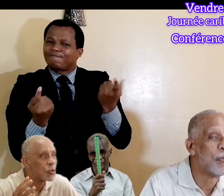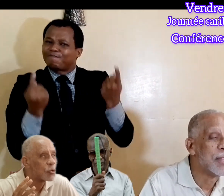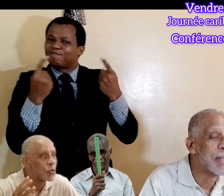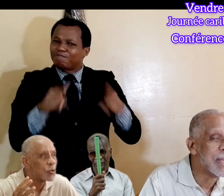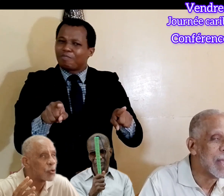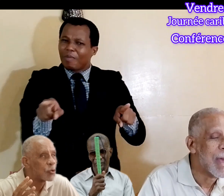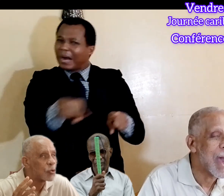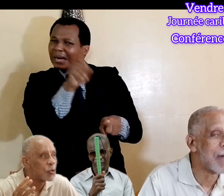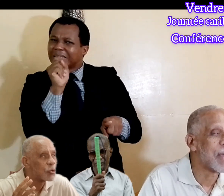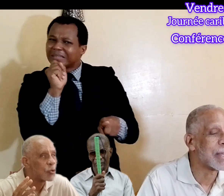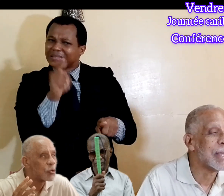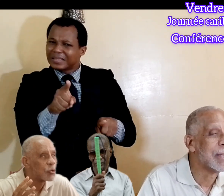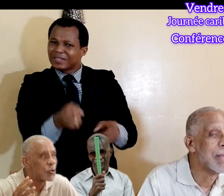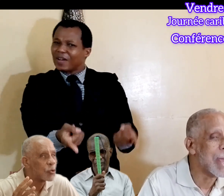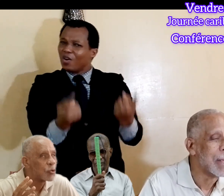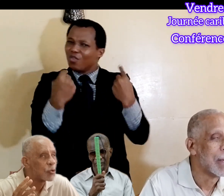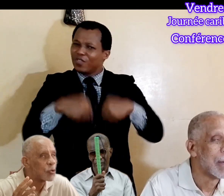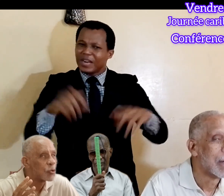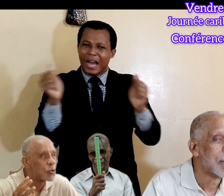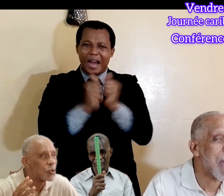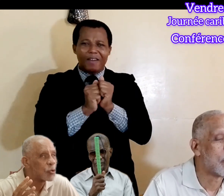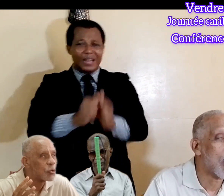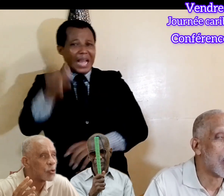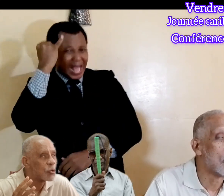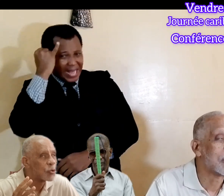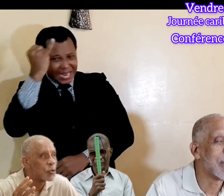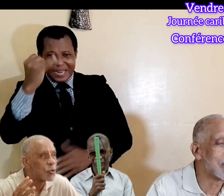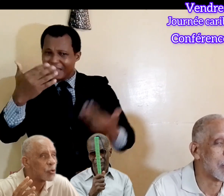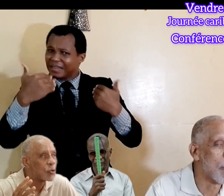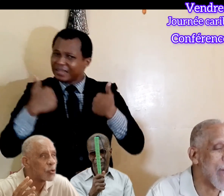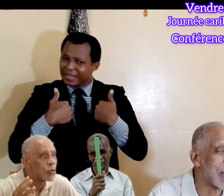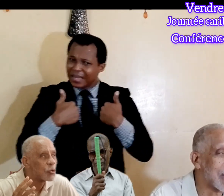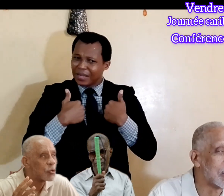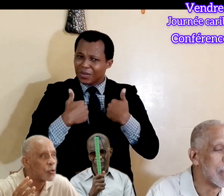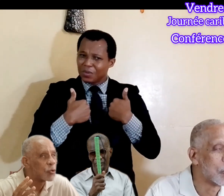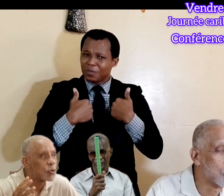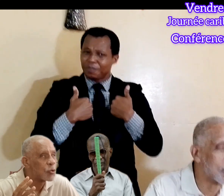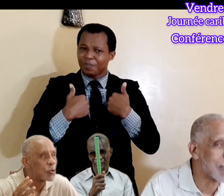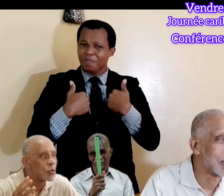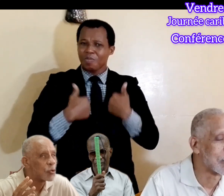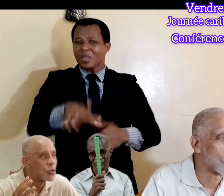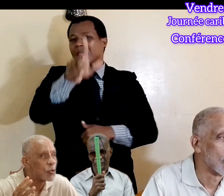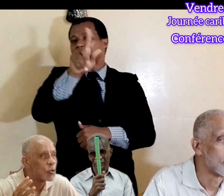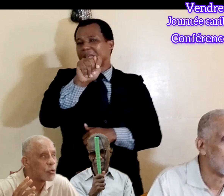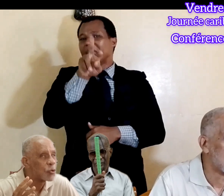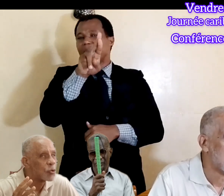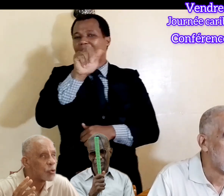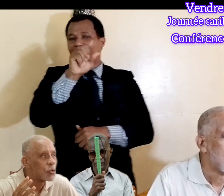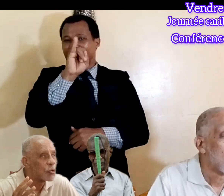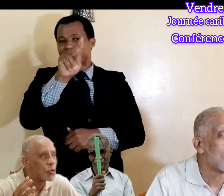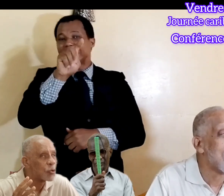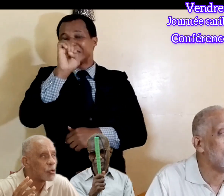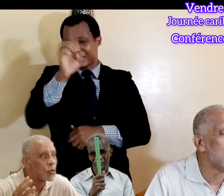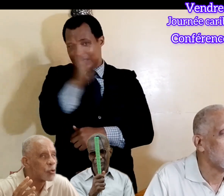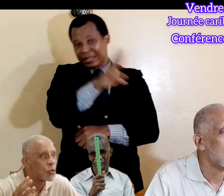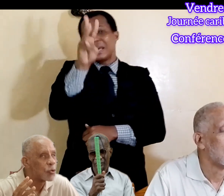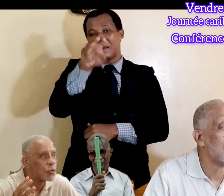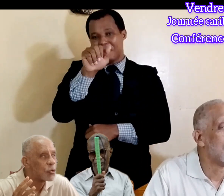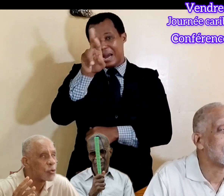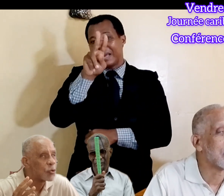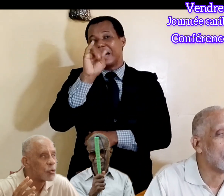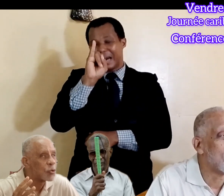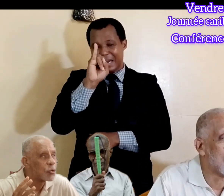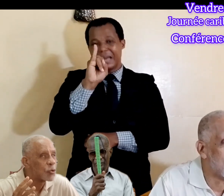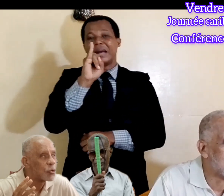qui fait Oubini, avec l'idée, d'avoir le traité de Marrakech, sur cette vision. Au début,